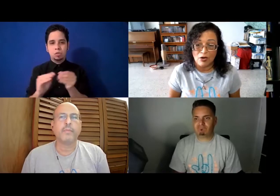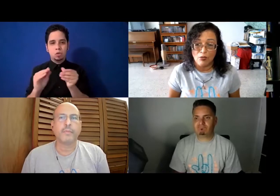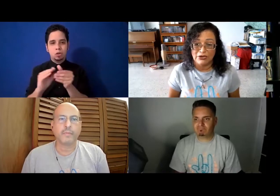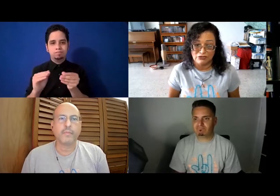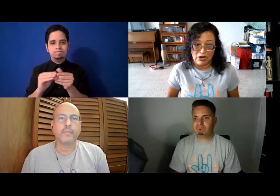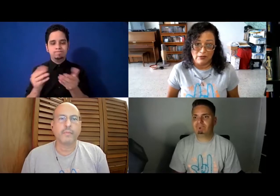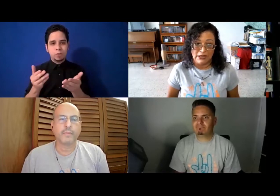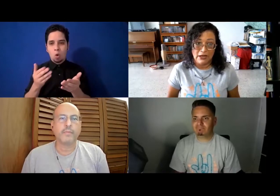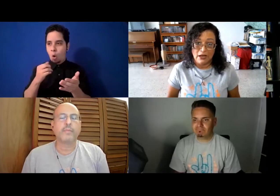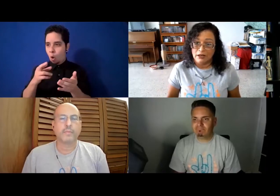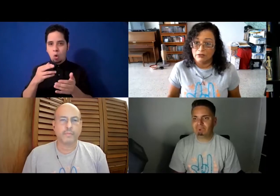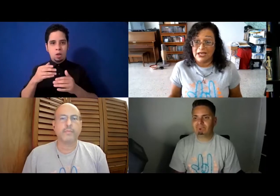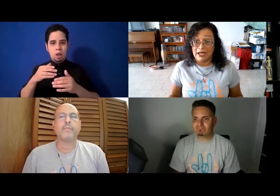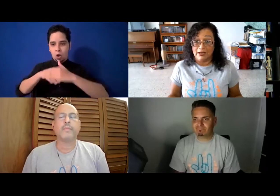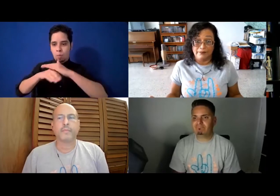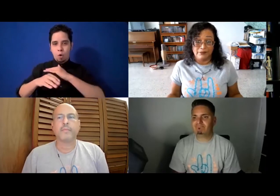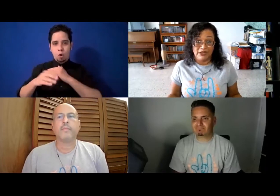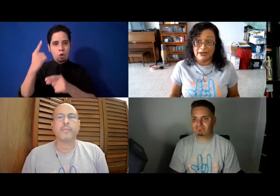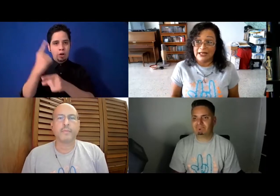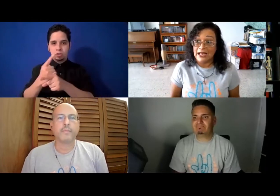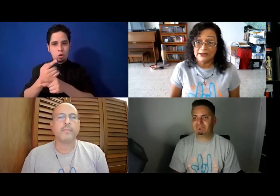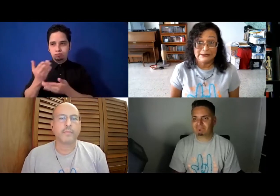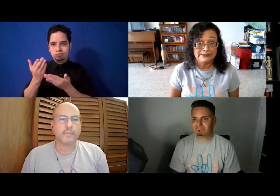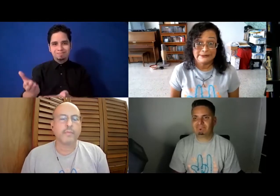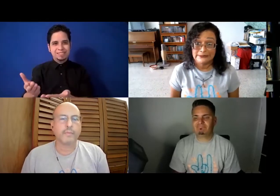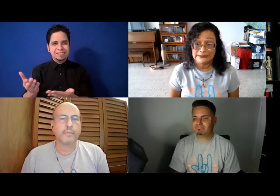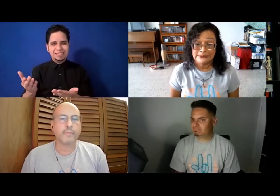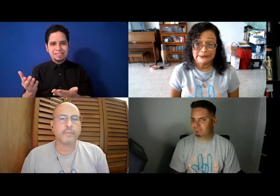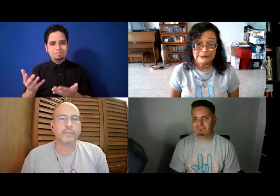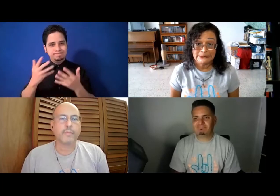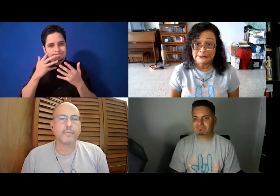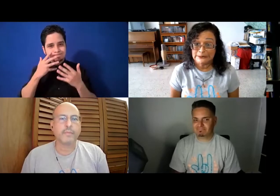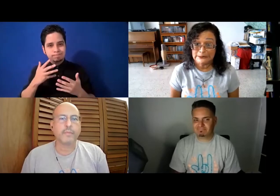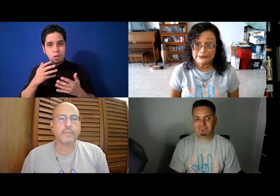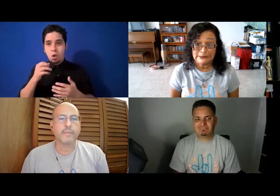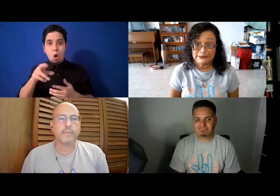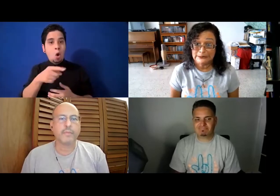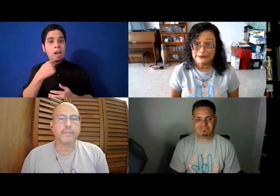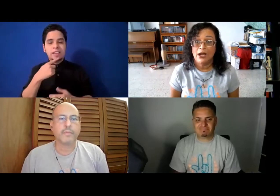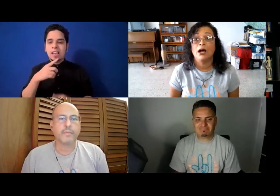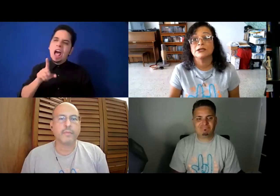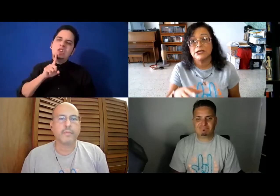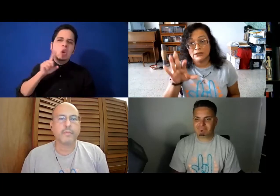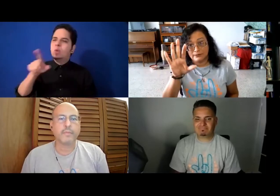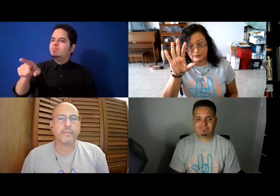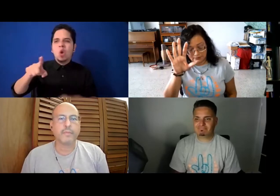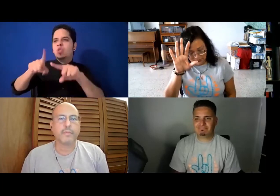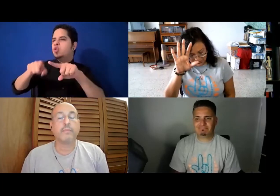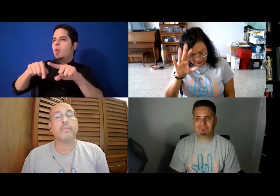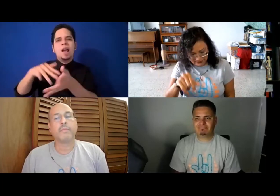acomodo razonable. O sea, de verdad. O porque de entrada dicen que ellos no pueden estudiarlo. Ah, sí. Esa es la peor.